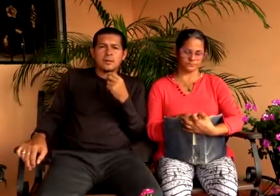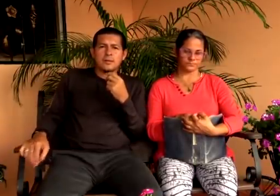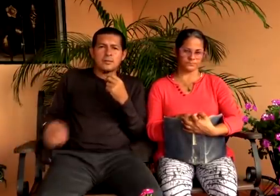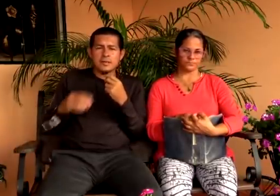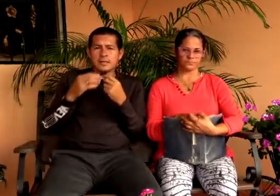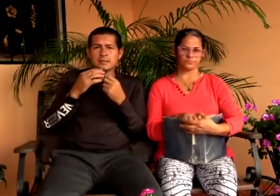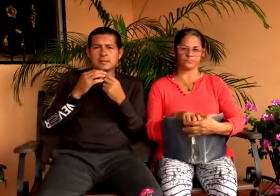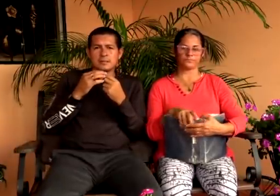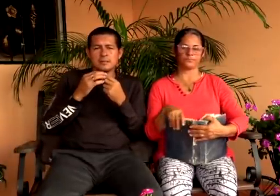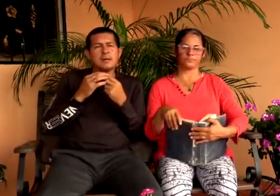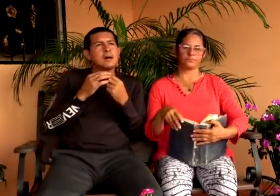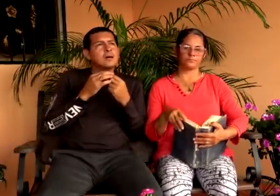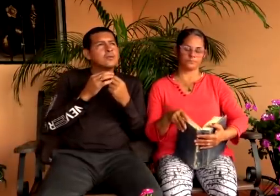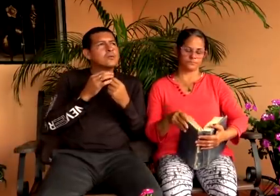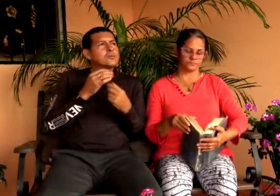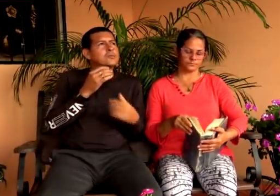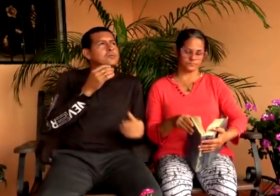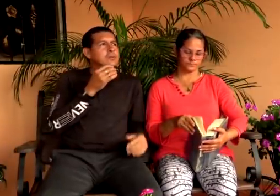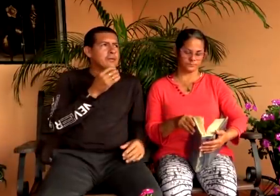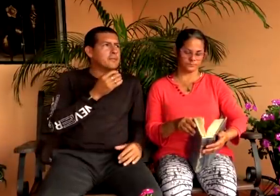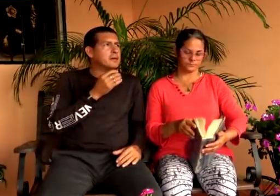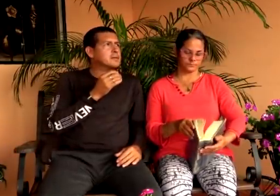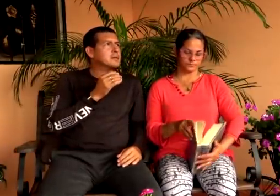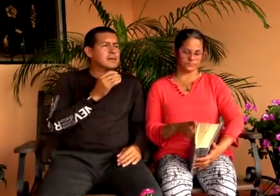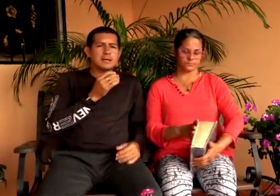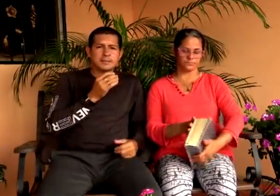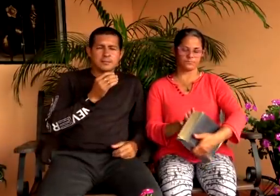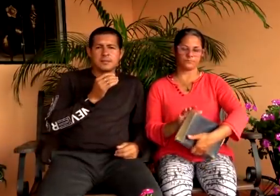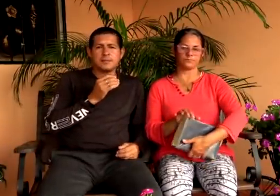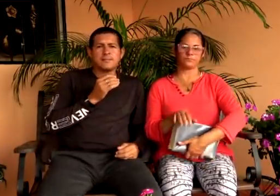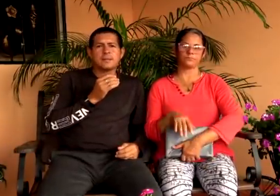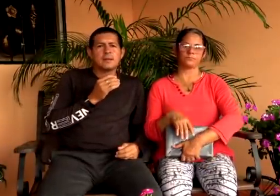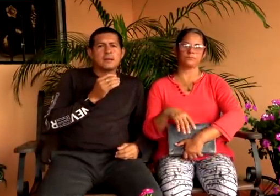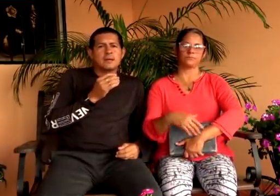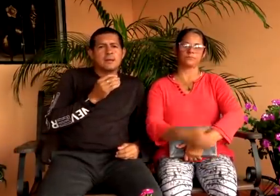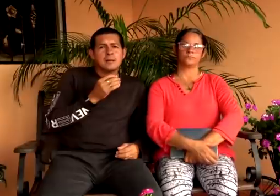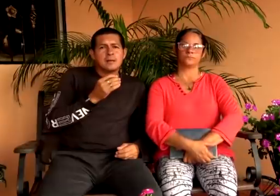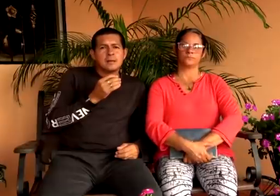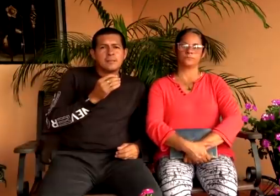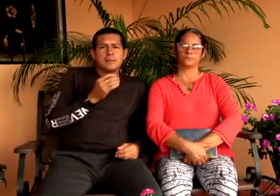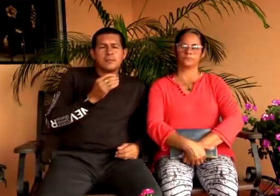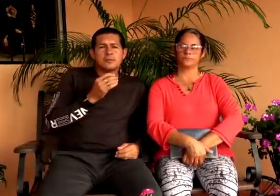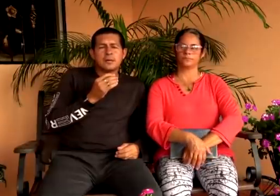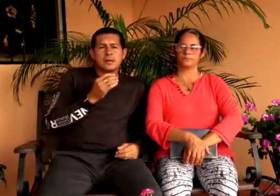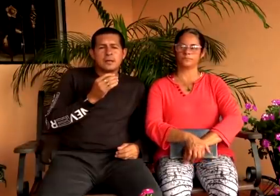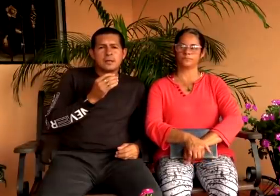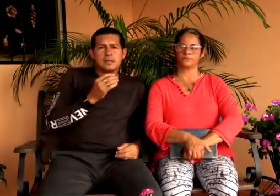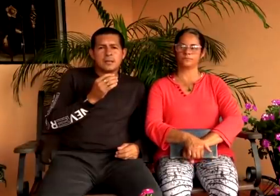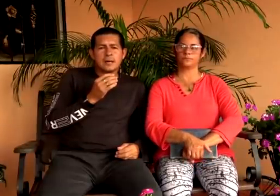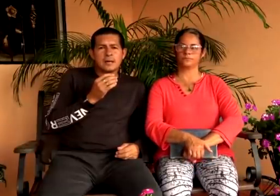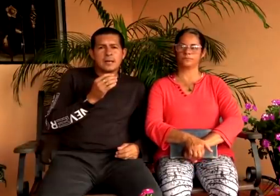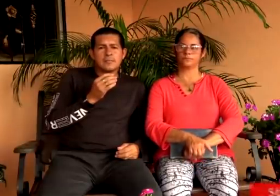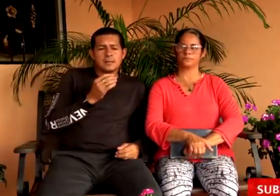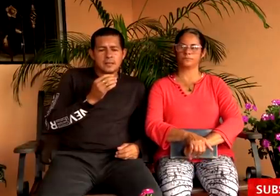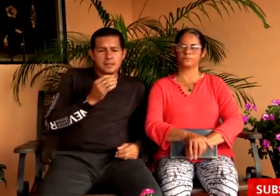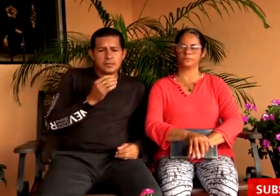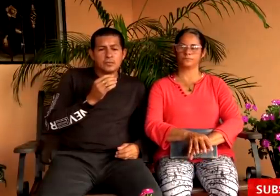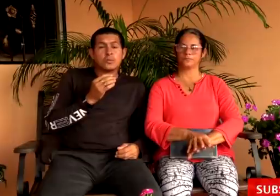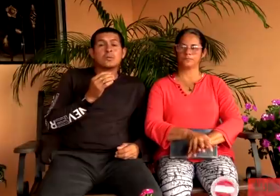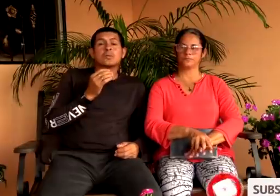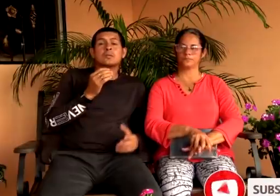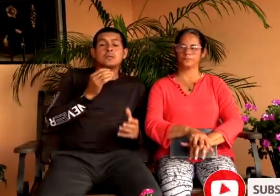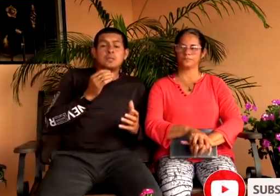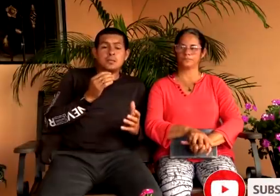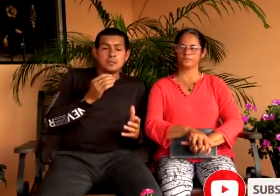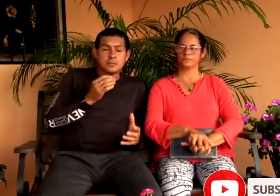hemos sembrado gracias a Dios una vez más la semilla le pedimos a él que la haga germinar en